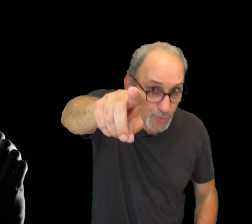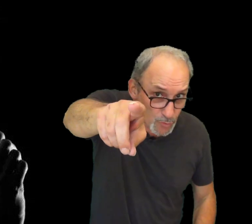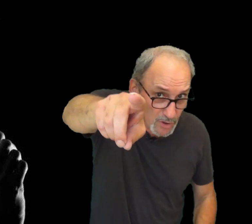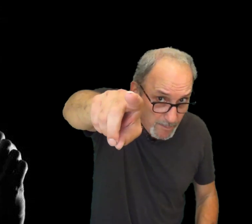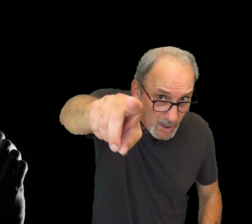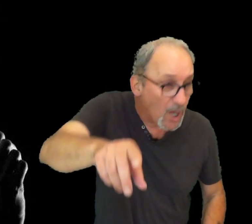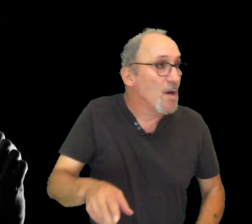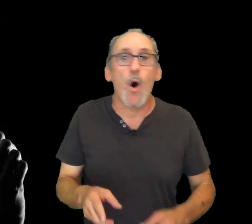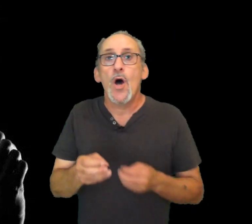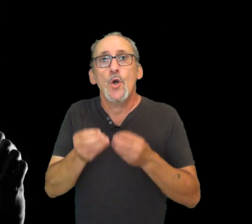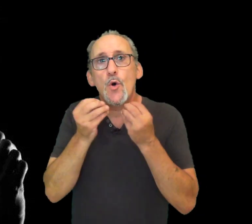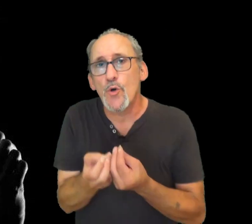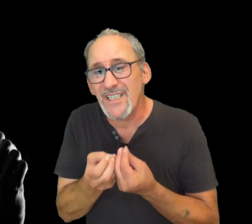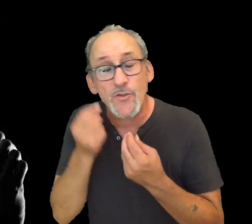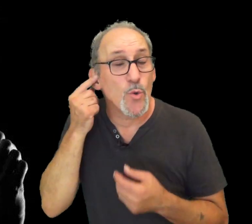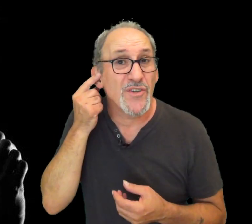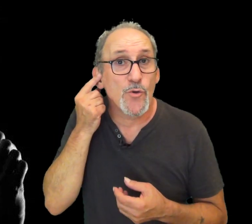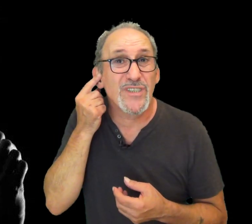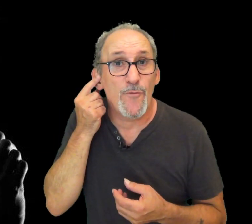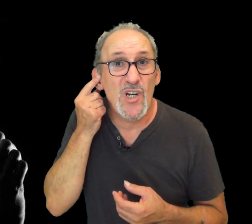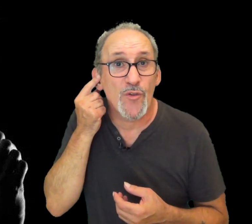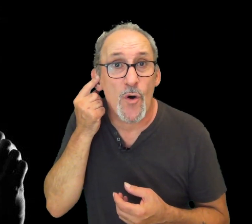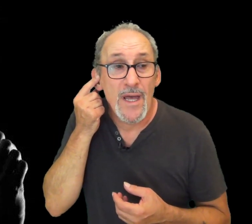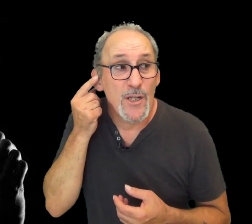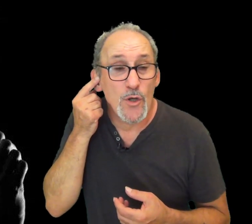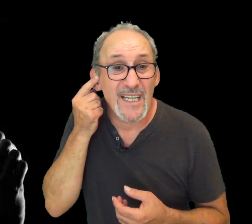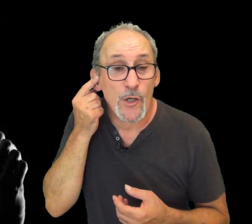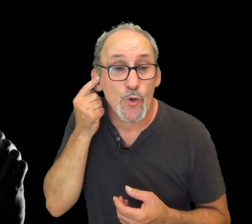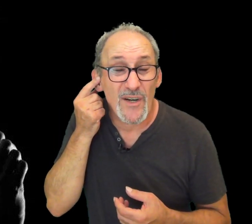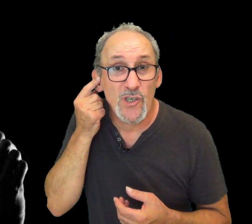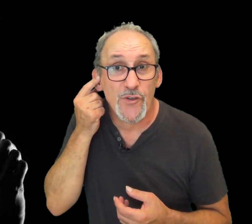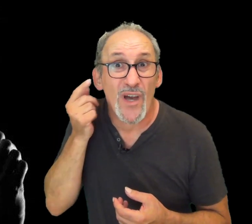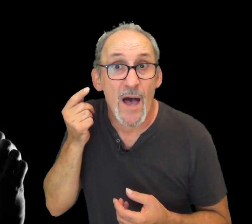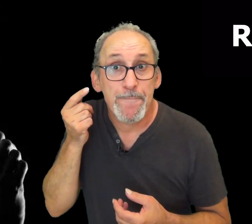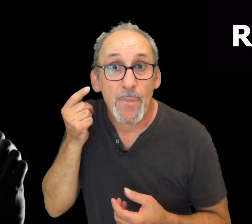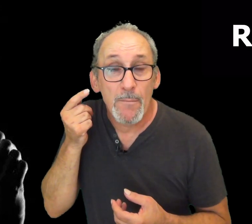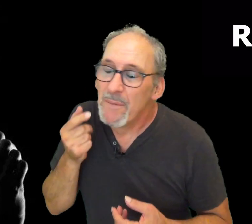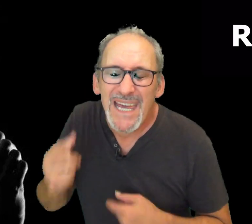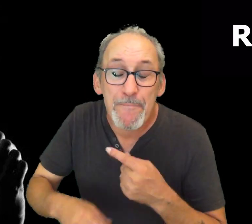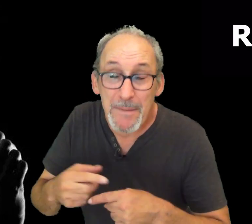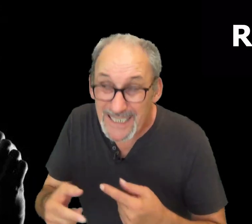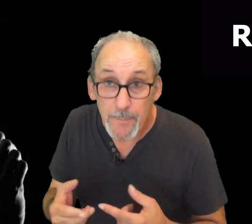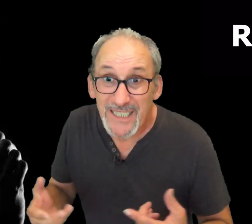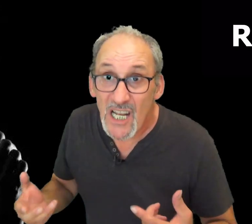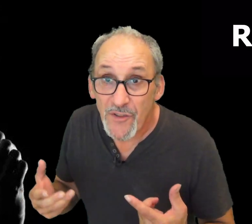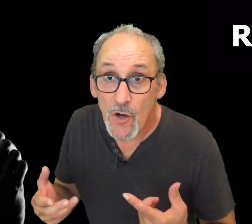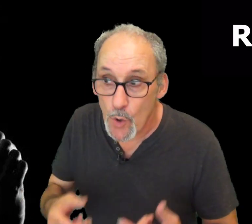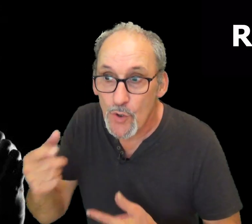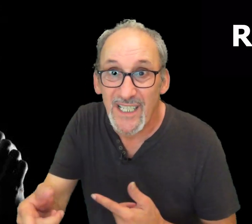Surtout, là-bas. Bon. Le silence, on l'entend. Notre cerveau, il l'entend. C'est-à-dire que notre cerveau, n'entend rien. Parce qu'il entend le